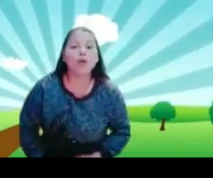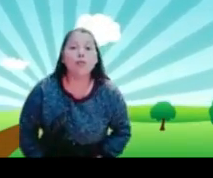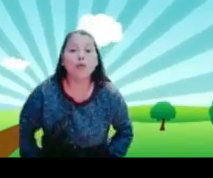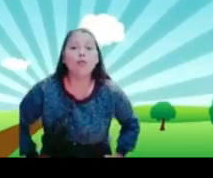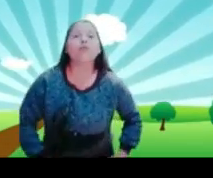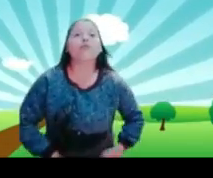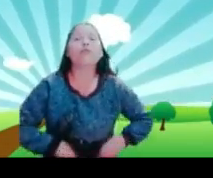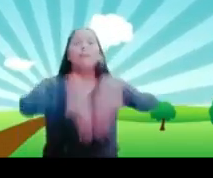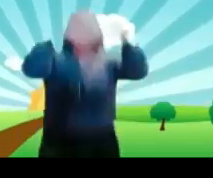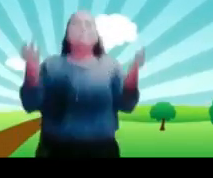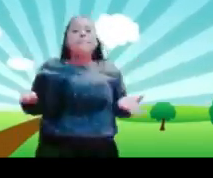no, no, no, no, no.